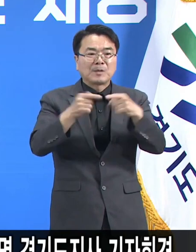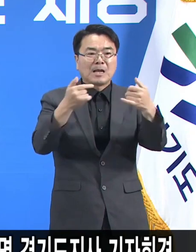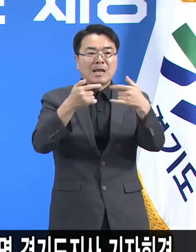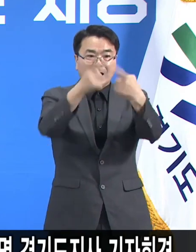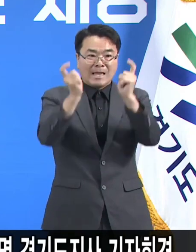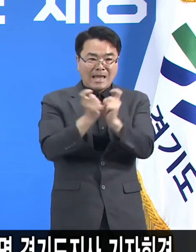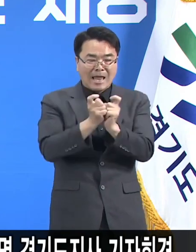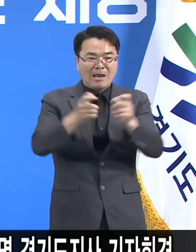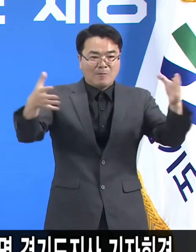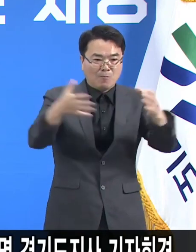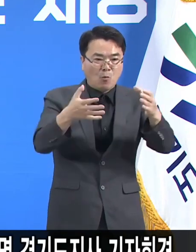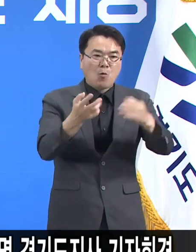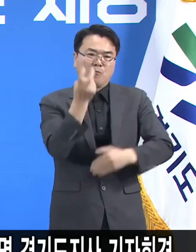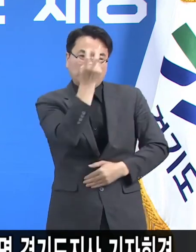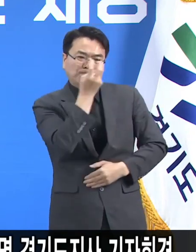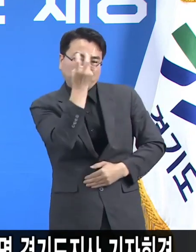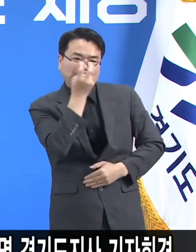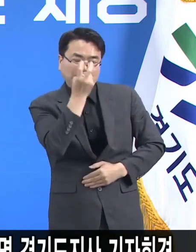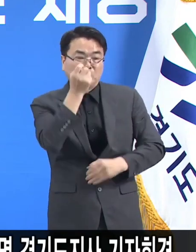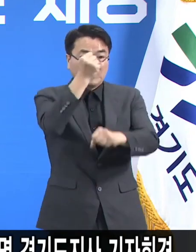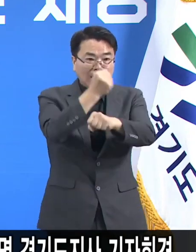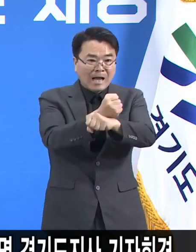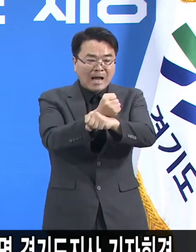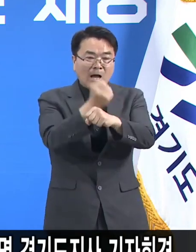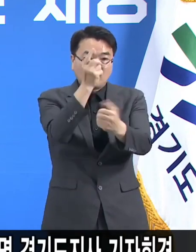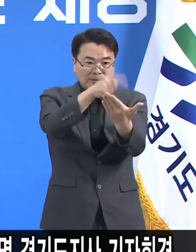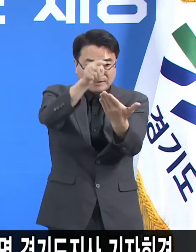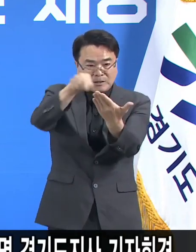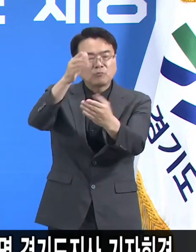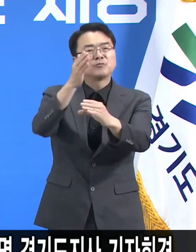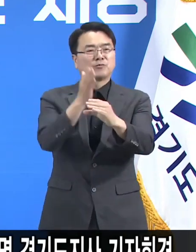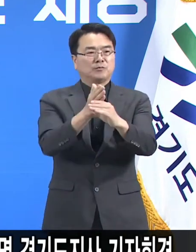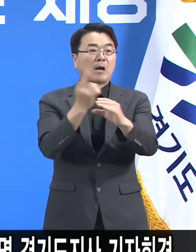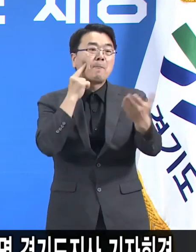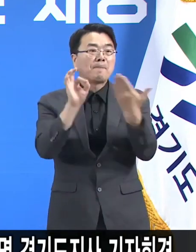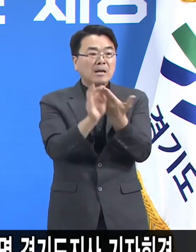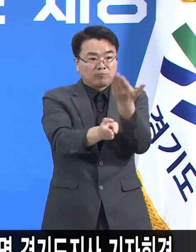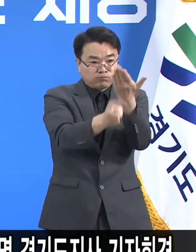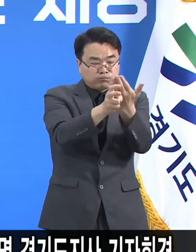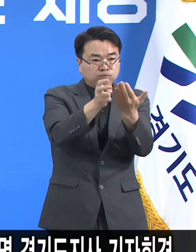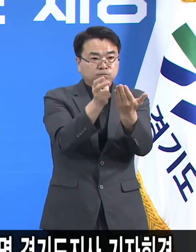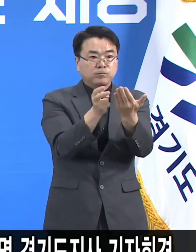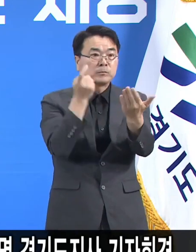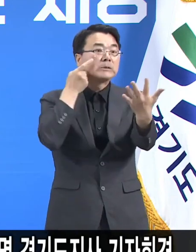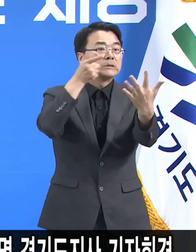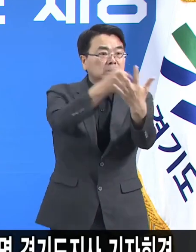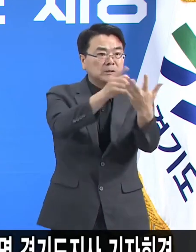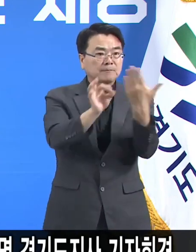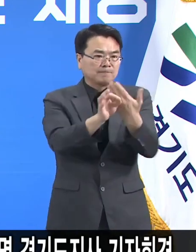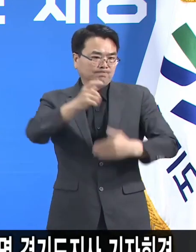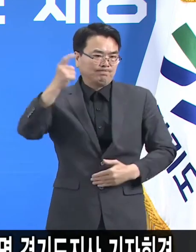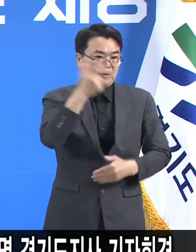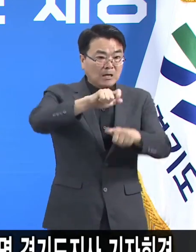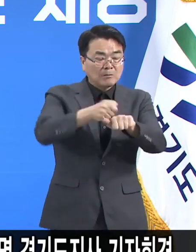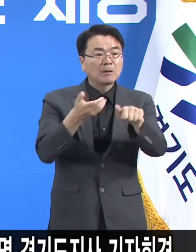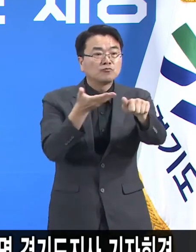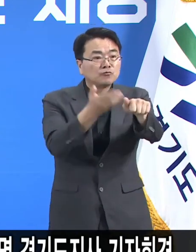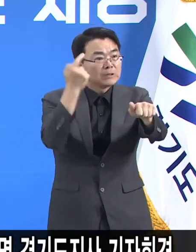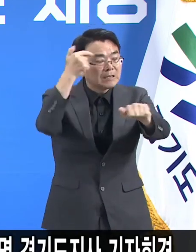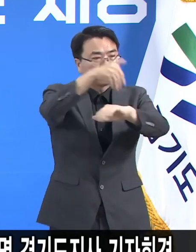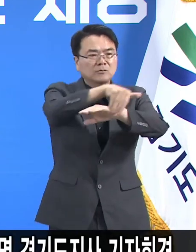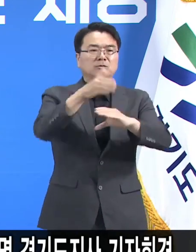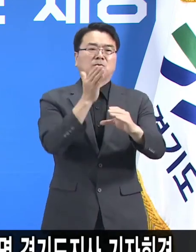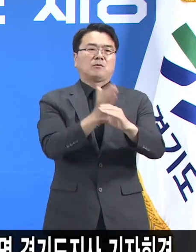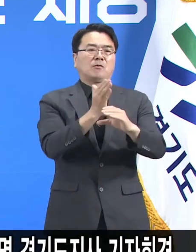집중 점검하고 있습니다. 방역수칙 위반 업소에 대해서는 강력 대응할 예정이고 핵심